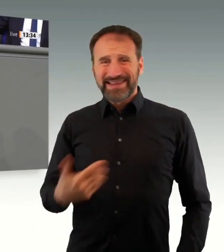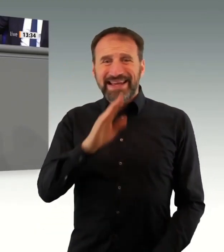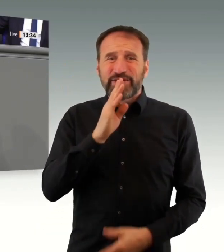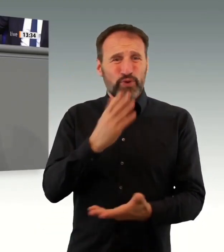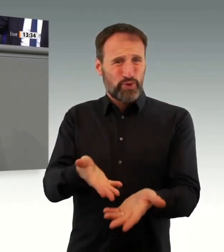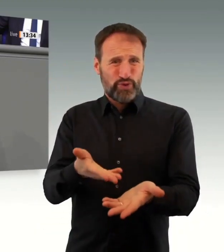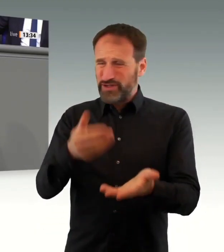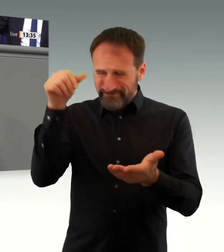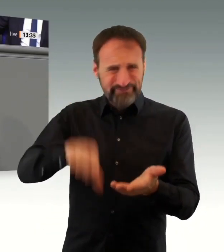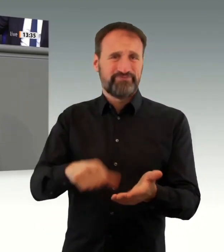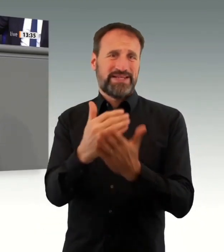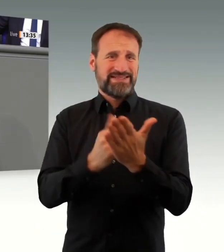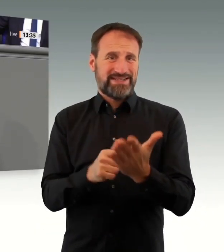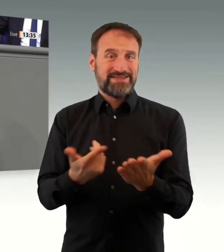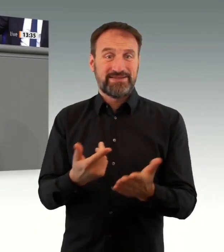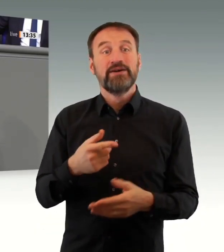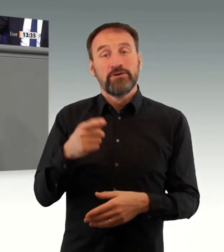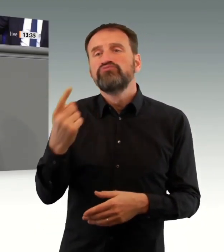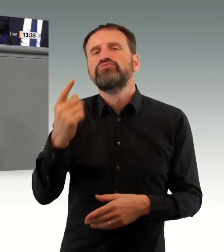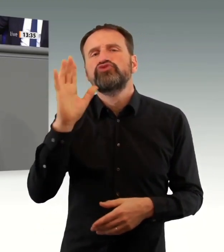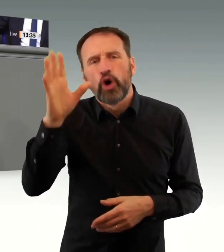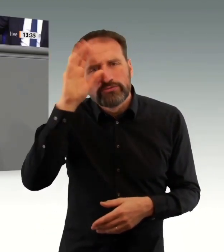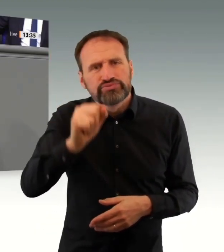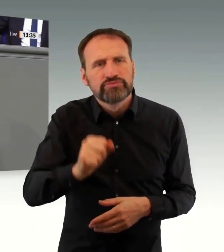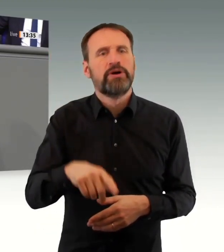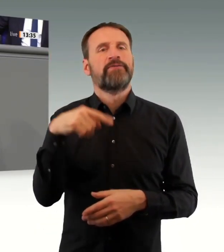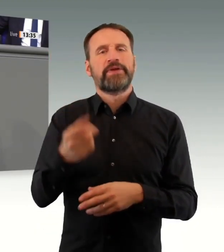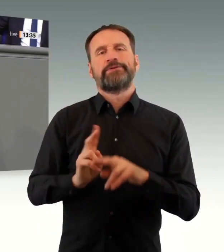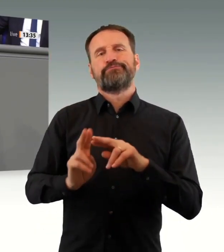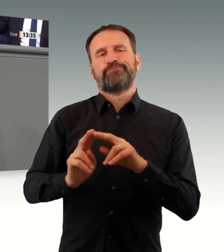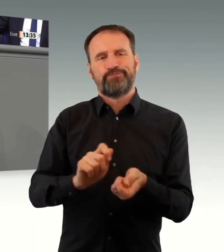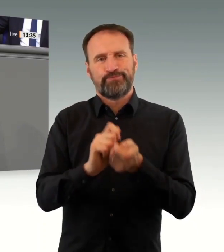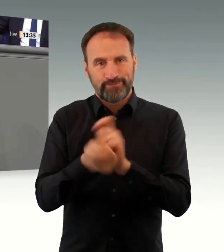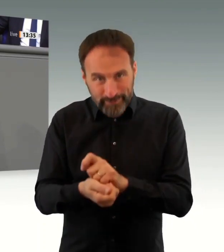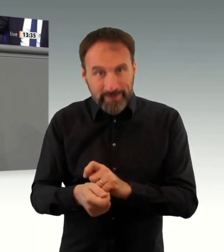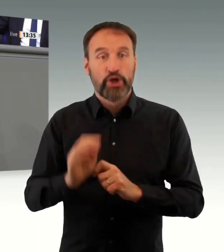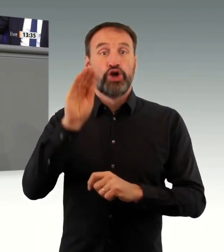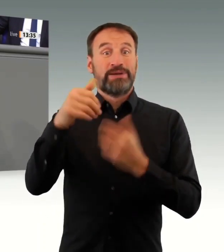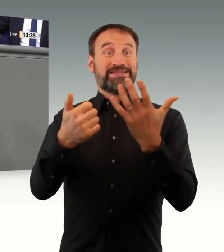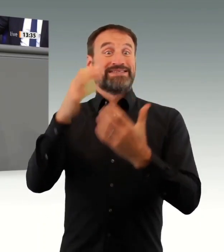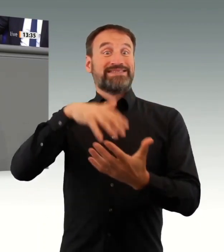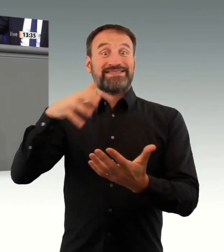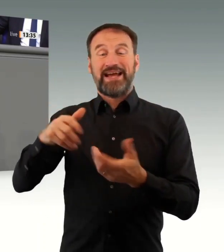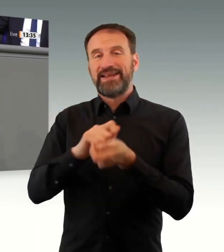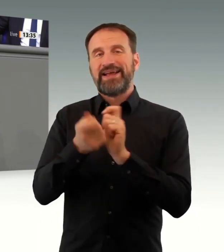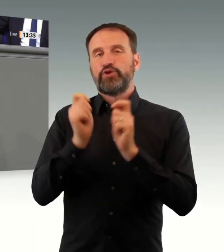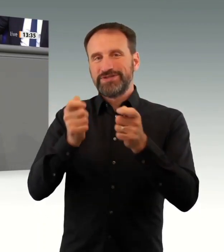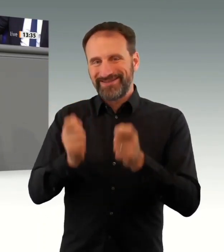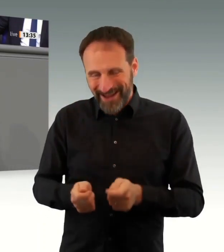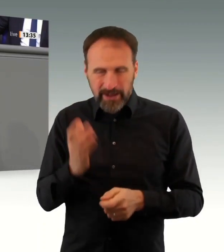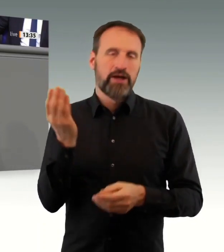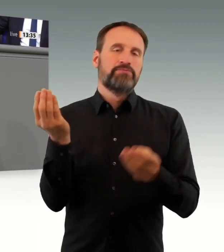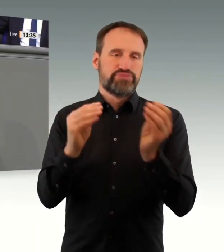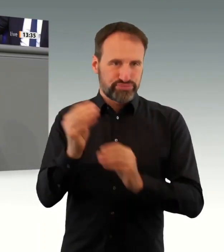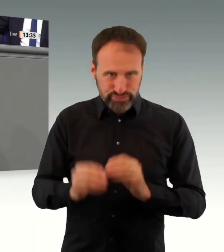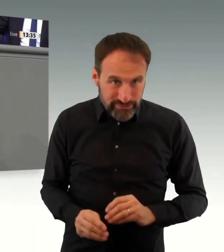daran beteiligen. Da bin ich auch ganz bei Ihnen. Aber was ist denn der Fall? Die epidemische Lage von nationaler Tragweite, wer beschließt die denn? Das sind doch nicht